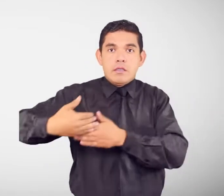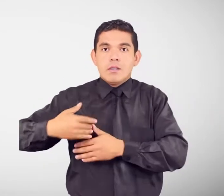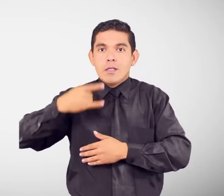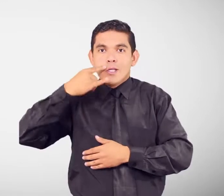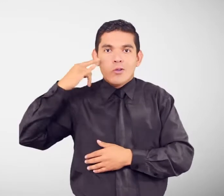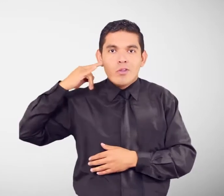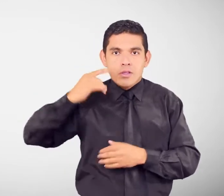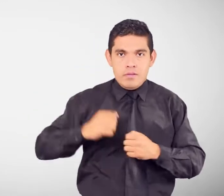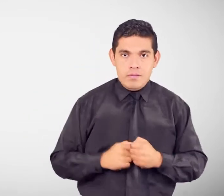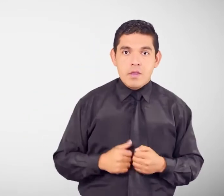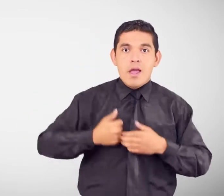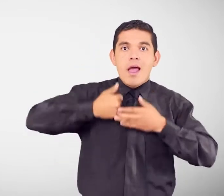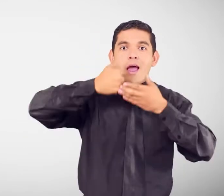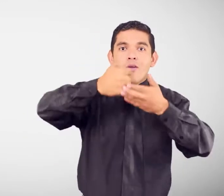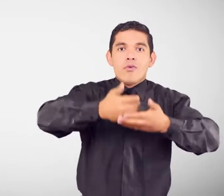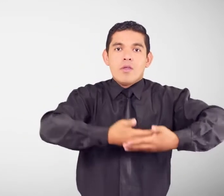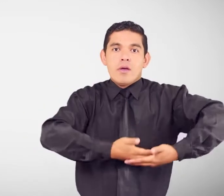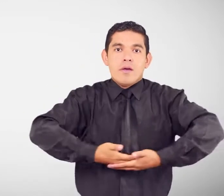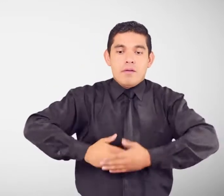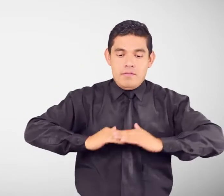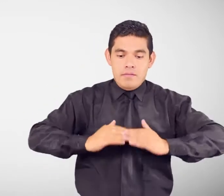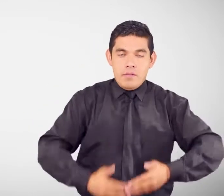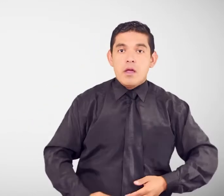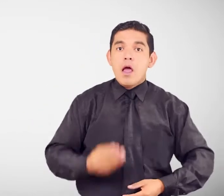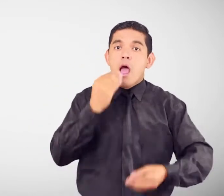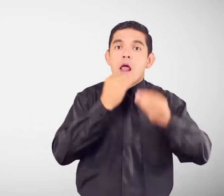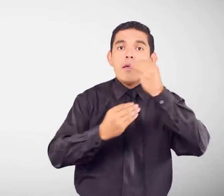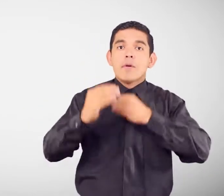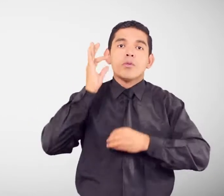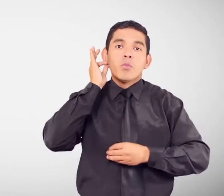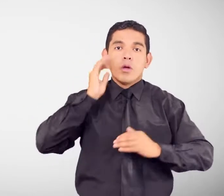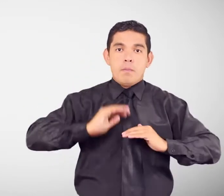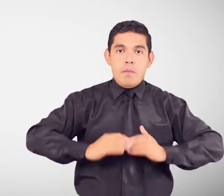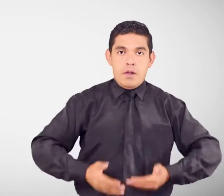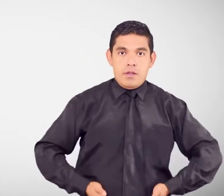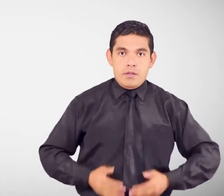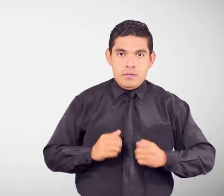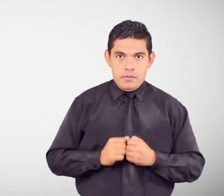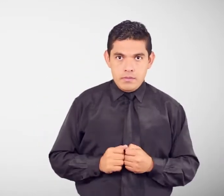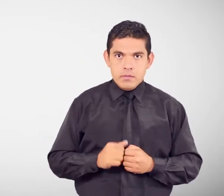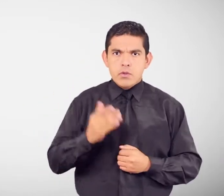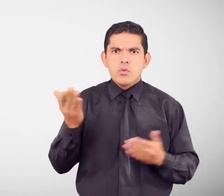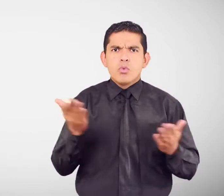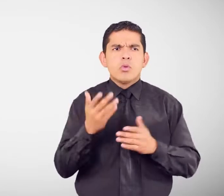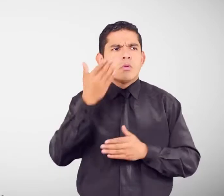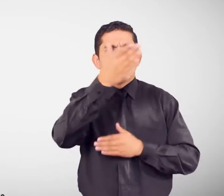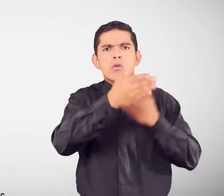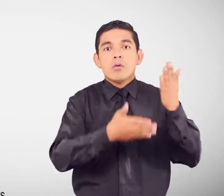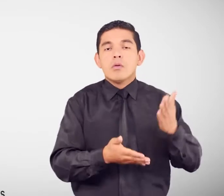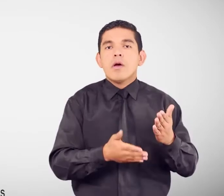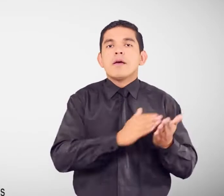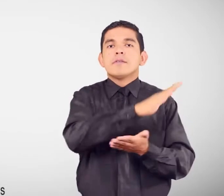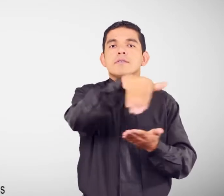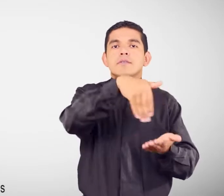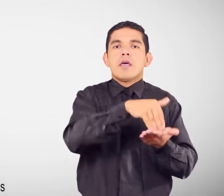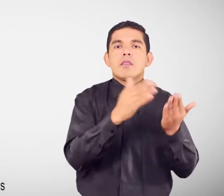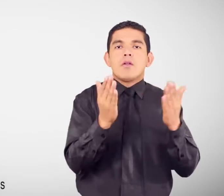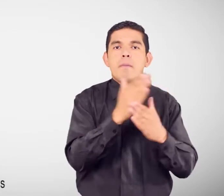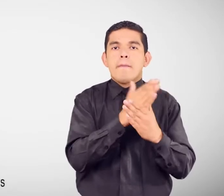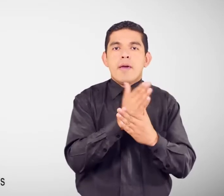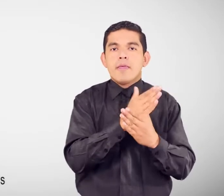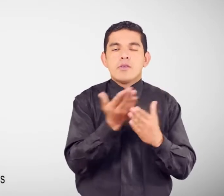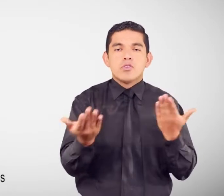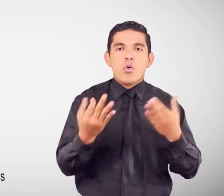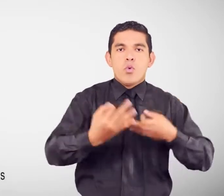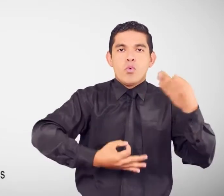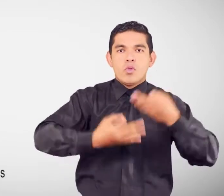Ayuda prenatal Alimentos de mujer embarazada A dónde acudir Centros de mediación De la función